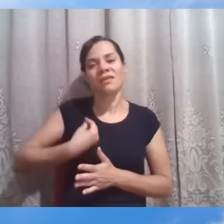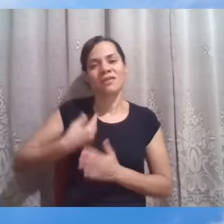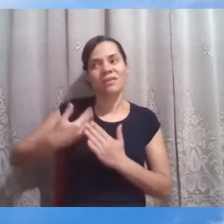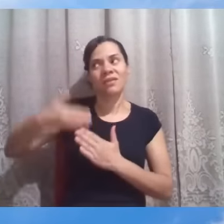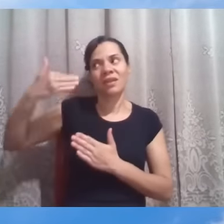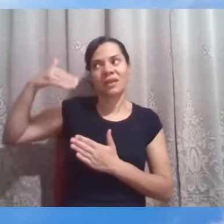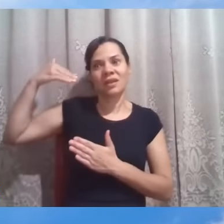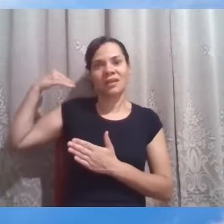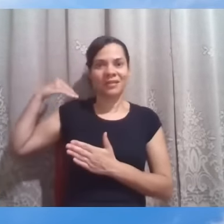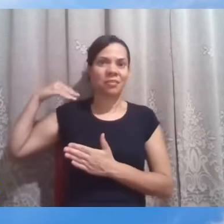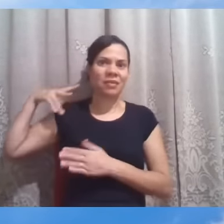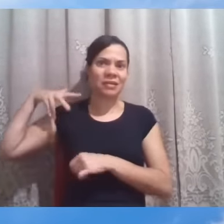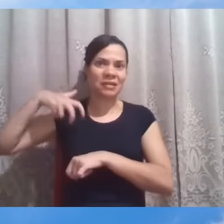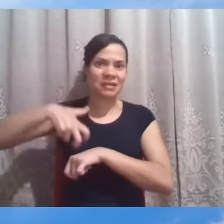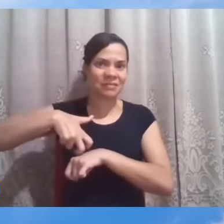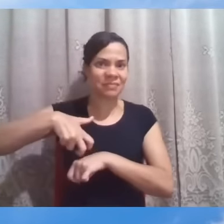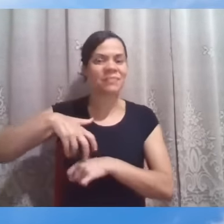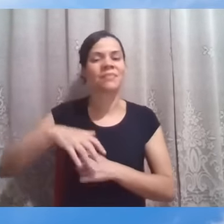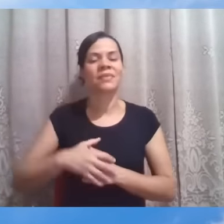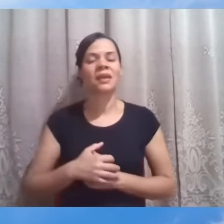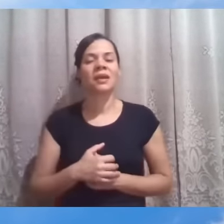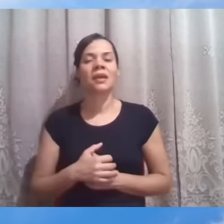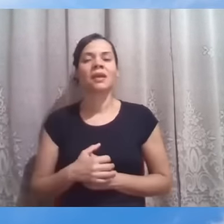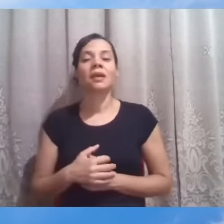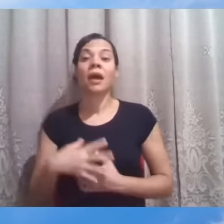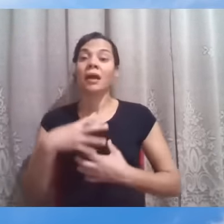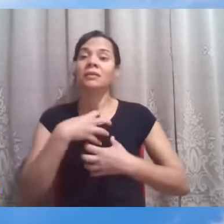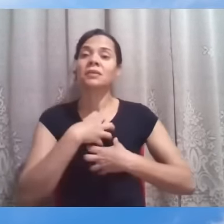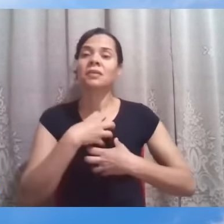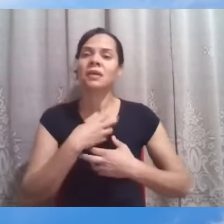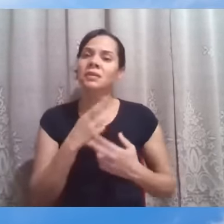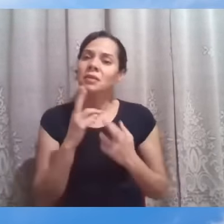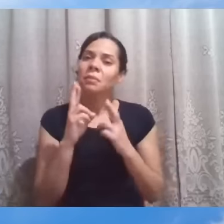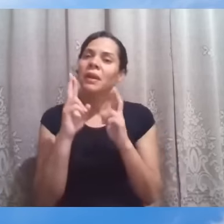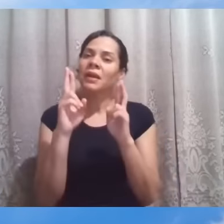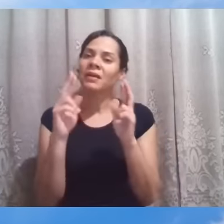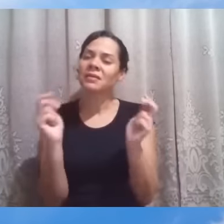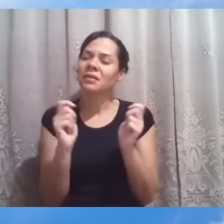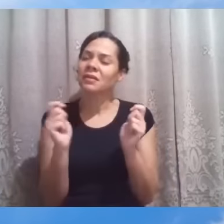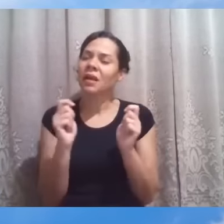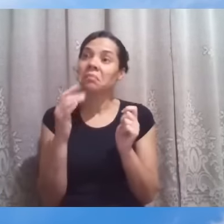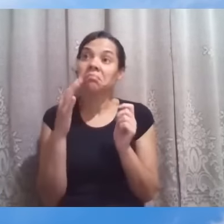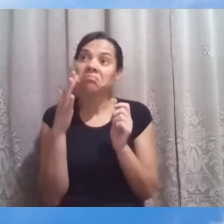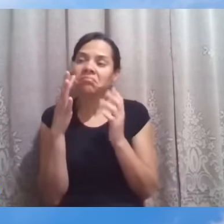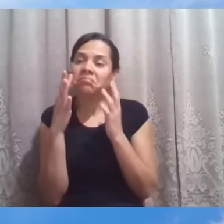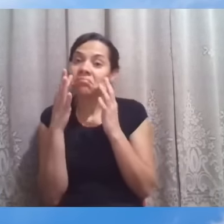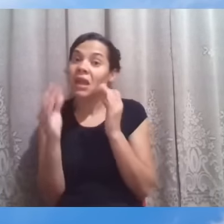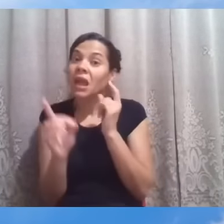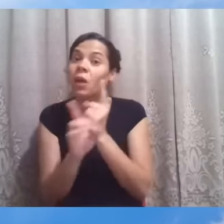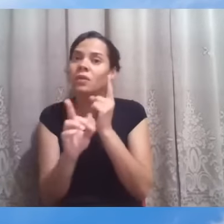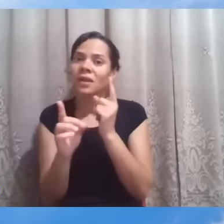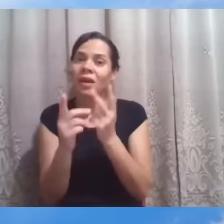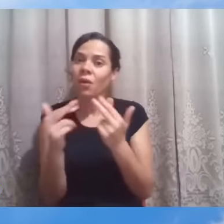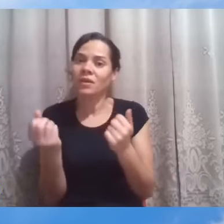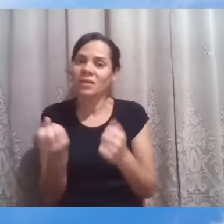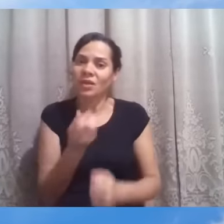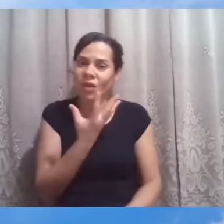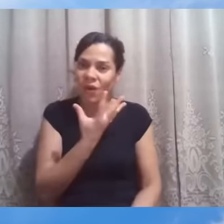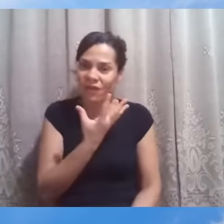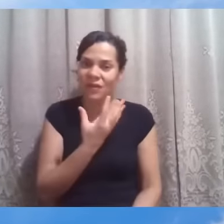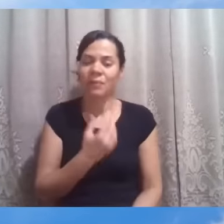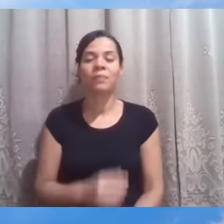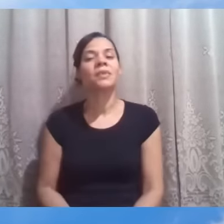condenável, e sentem-se então esperançosos. Talvez ali poderiam encontrar algo novo, alguém que, de fato,